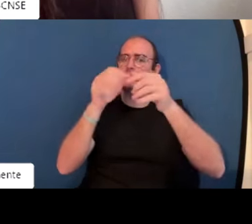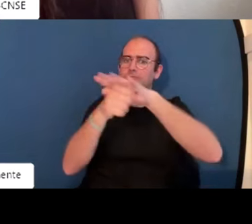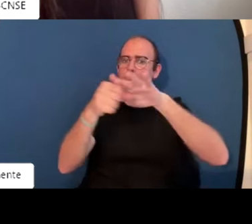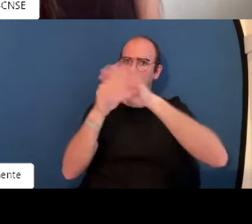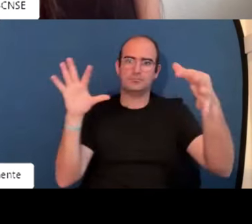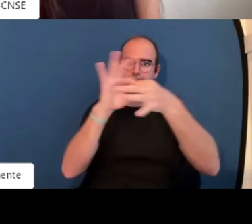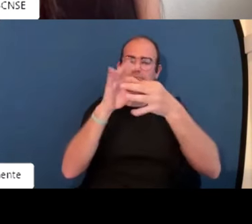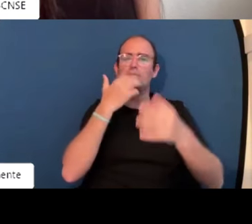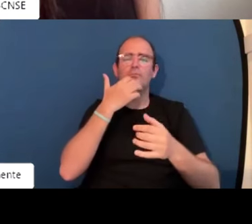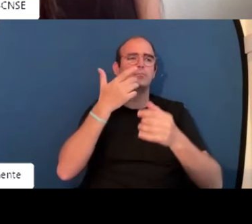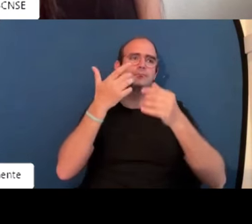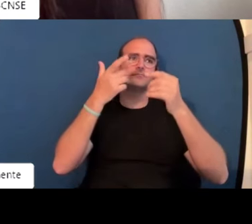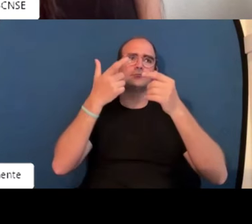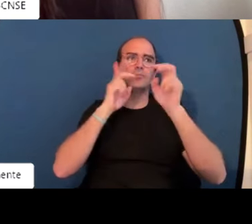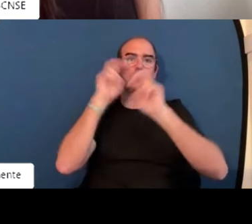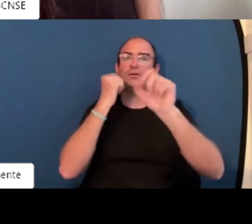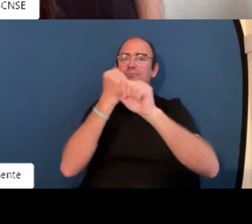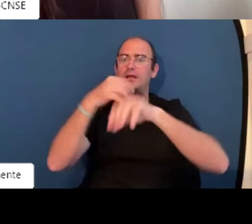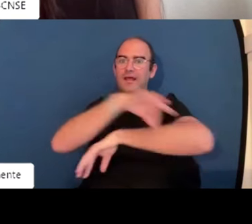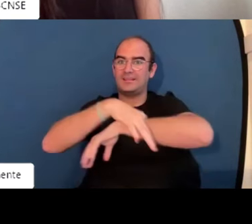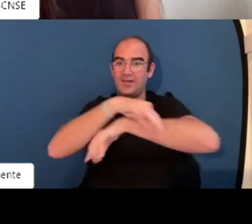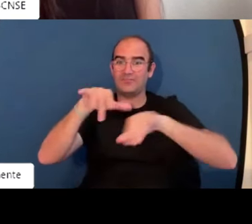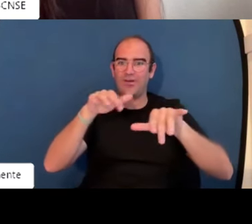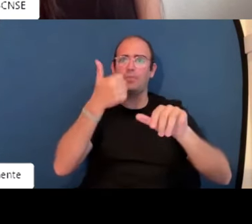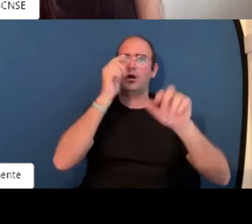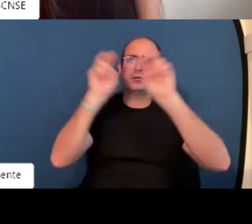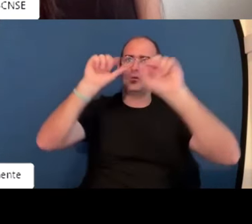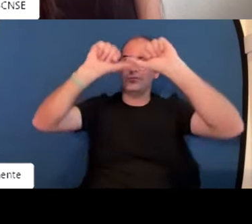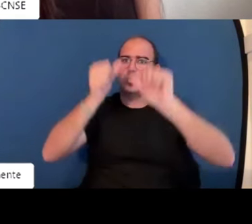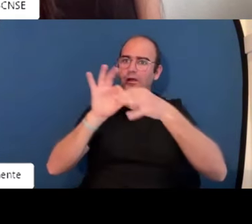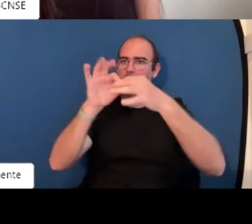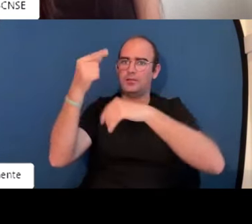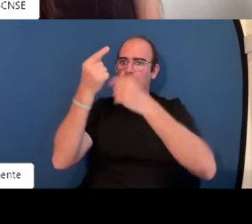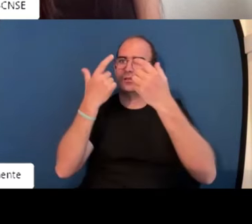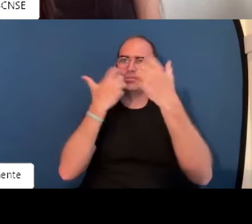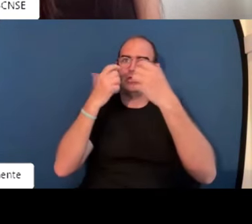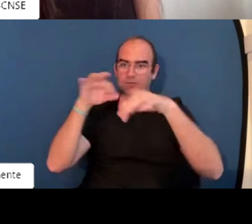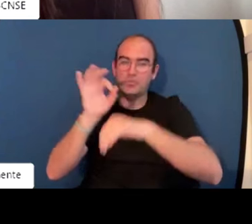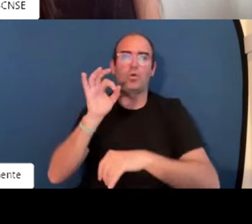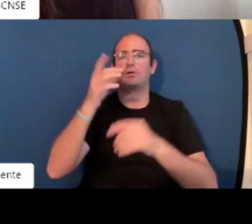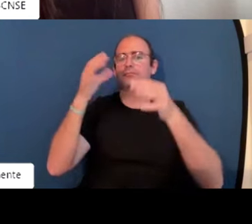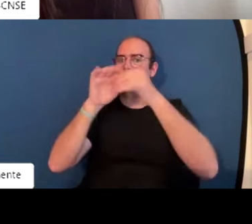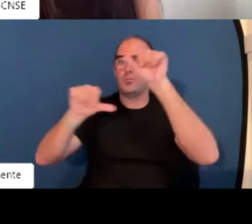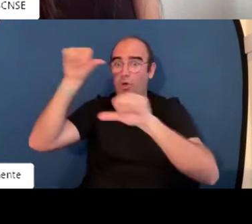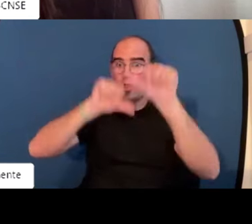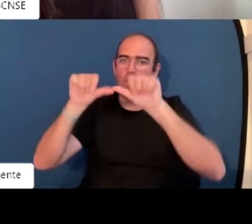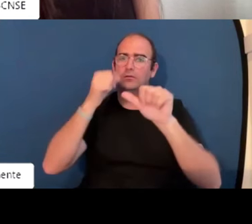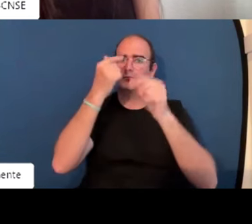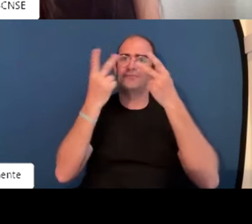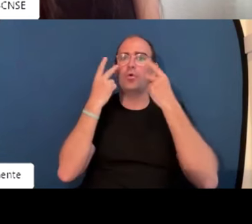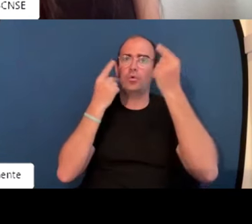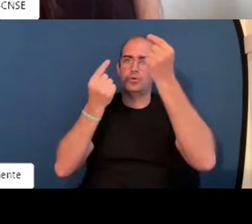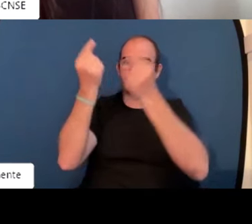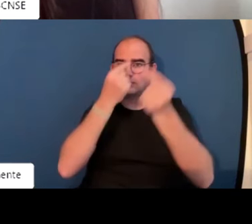currículum es importante que sean atractivos para que llamen la atención a las personas responsables de los recursos humanos es verdad que